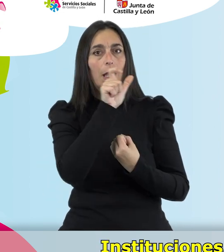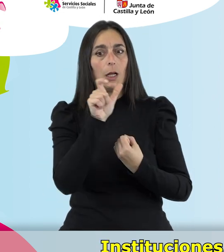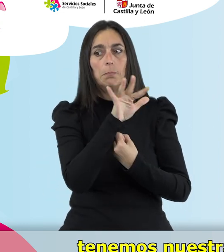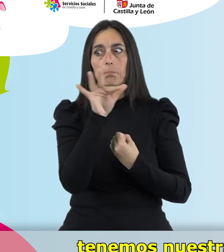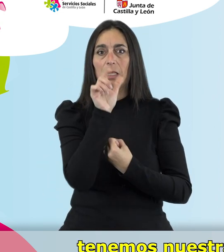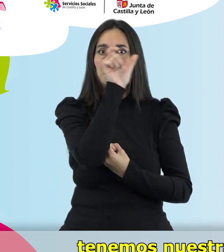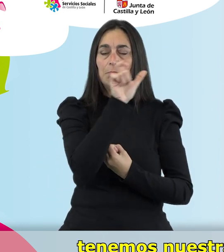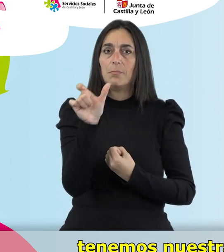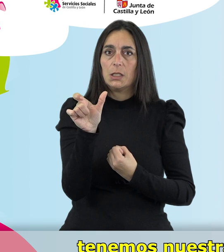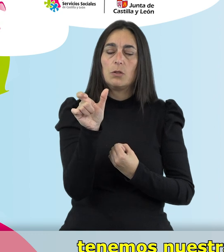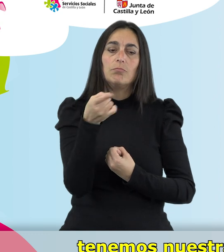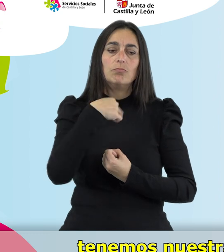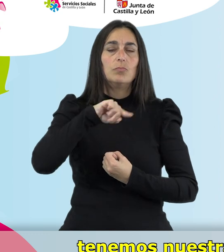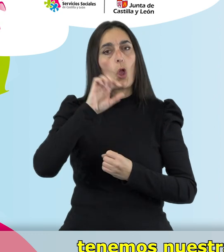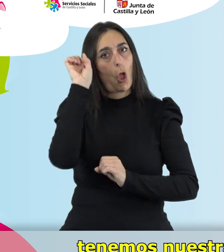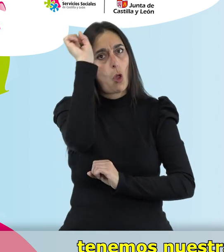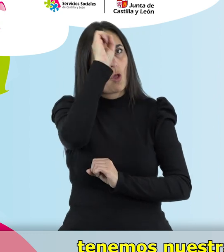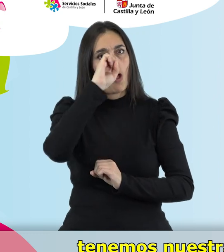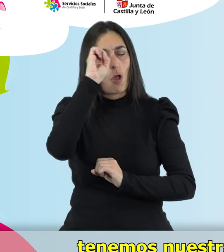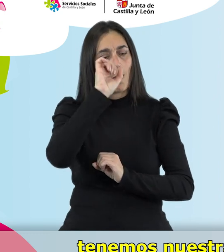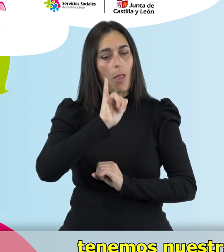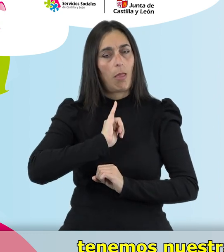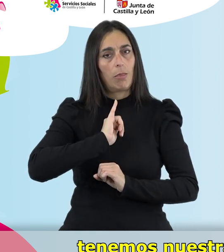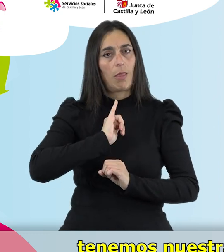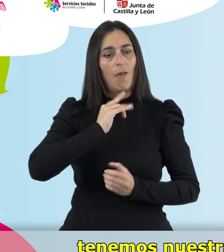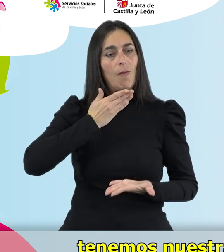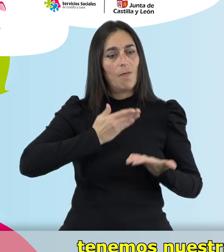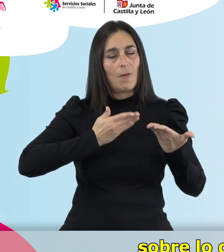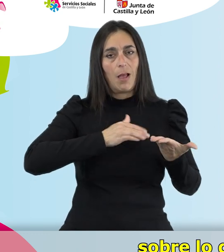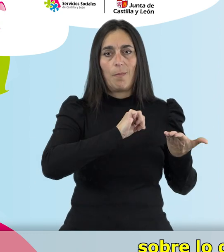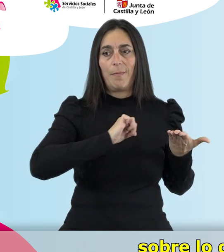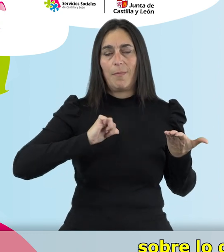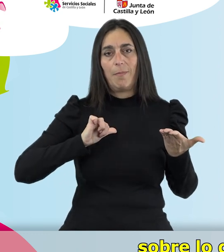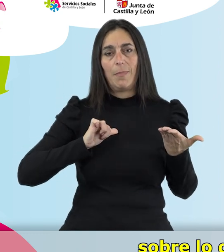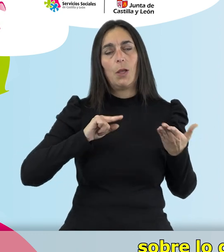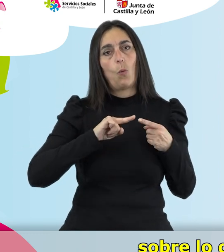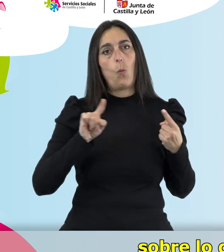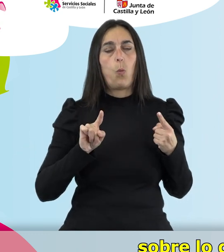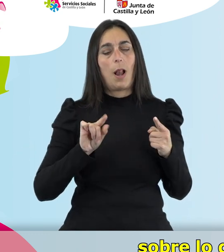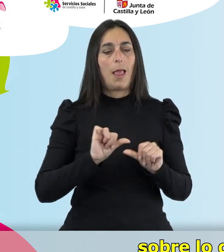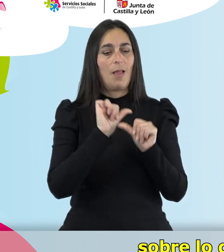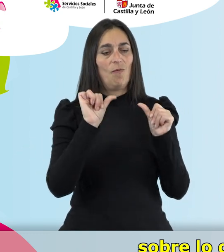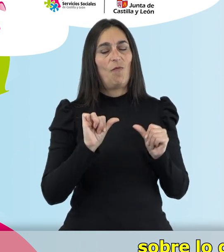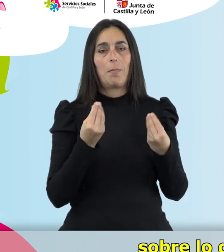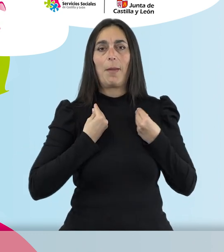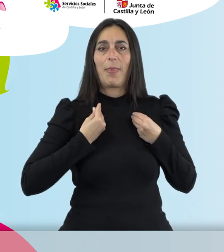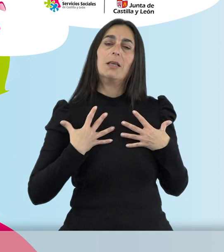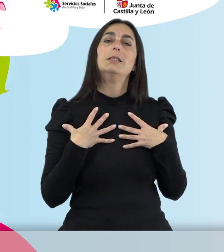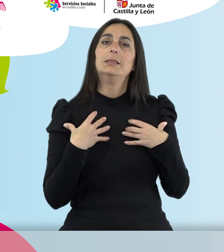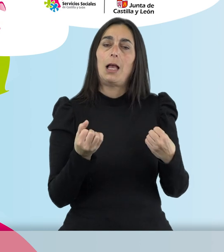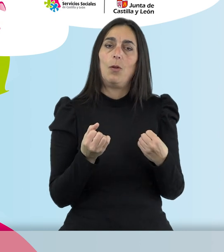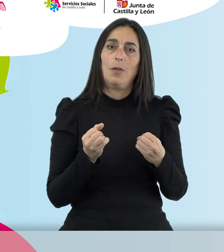propias personas tenemos nuestras opiniones y valoraciones particulares sobre lo que es un estilo de vida saludable.